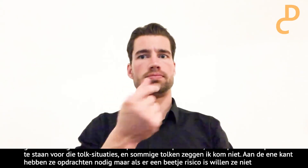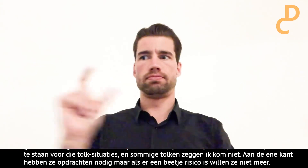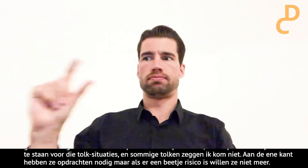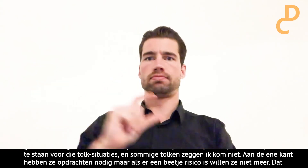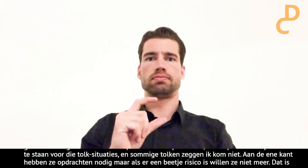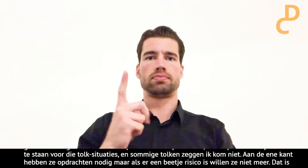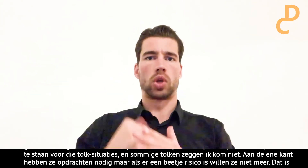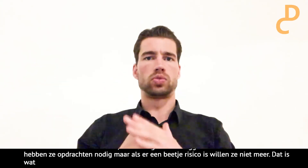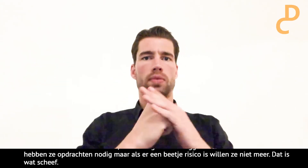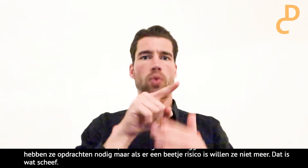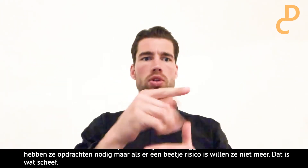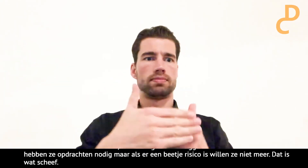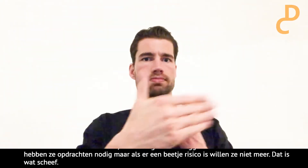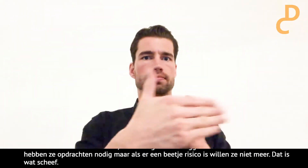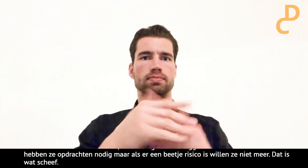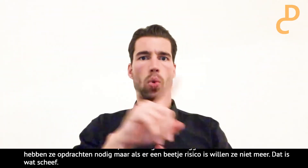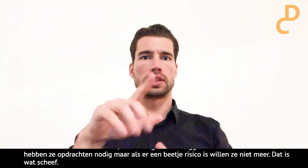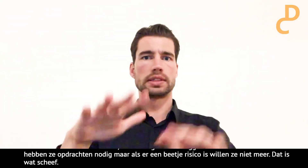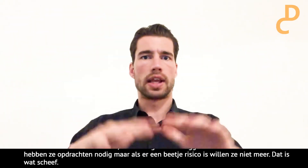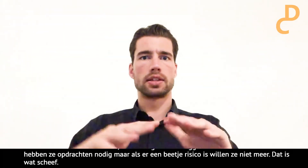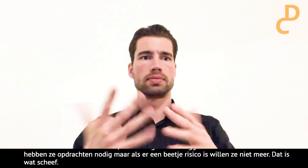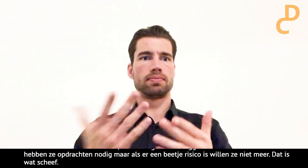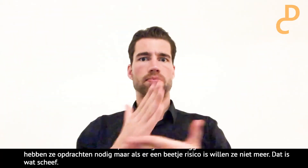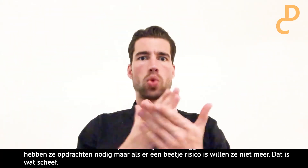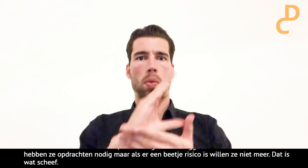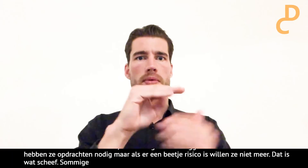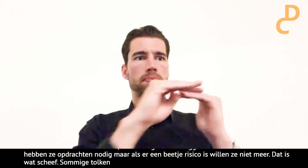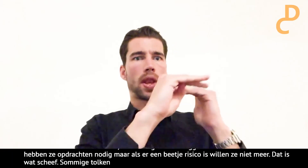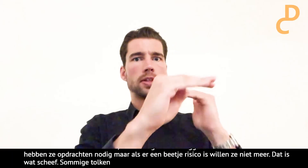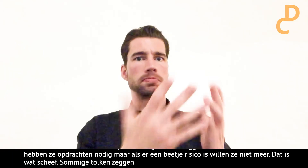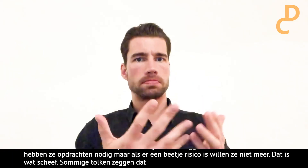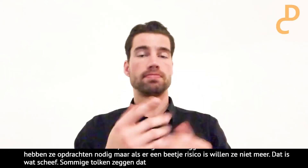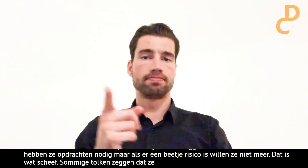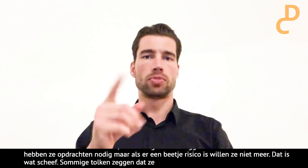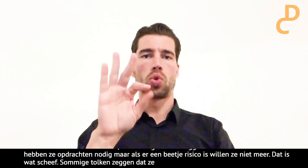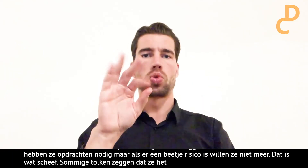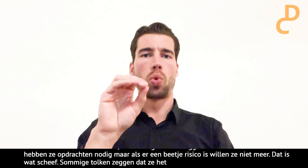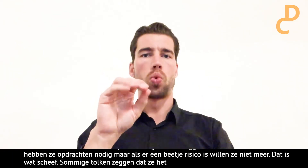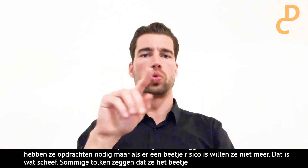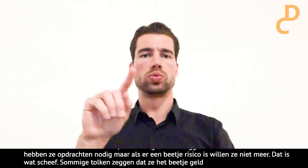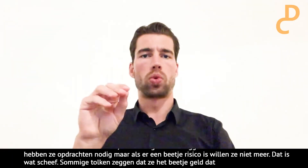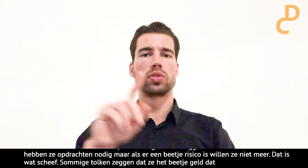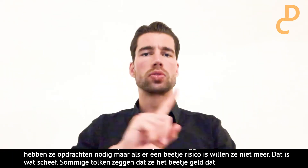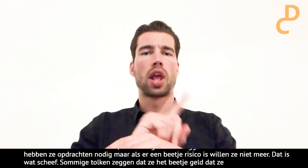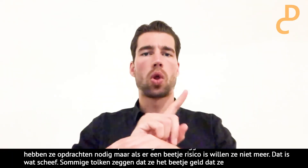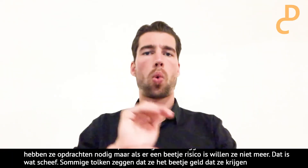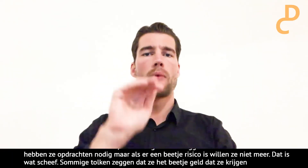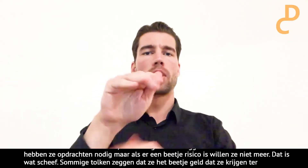Sommige tolken zeggen ook dat het beetje geld dat ze krijgen als ondersteuning voor deze onzekere tijd, met de TOZO, de